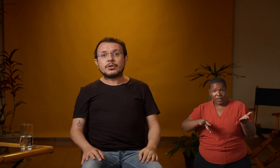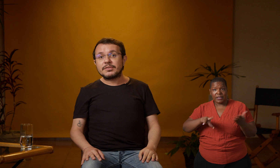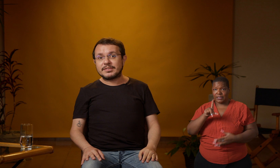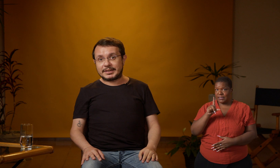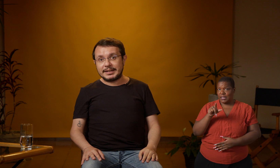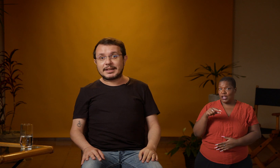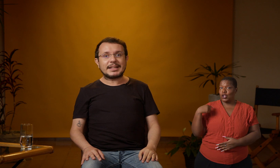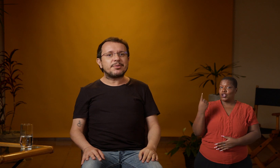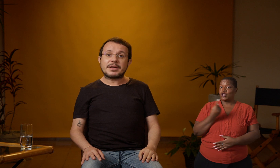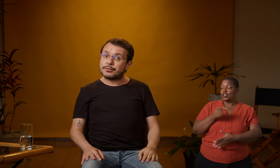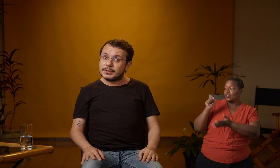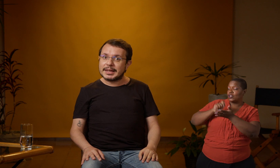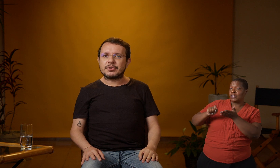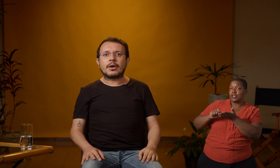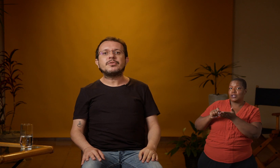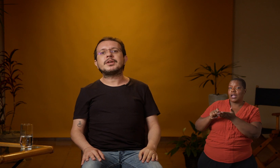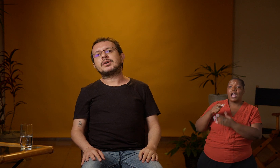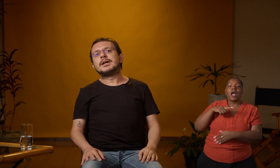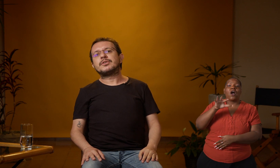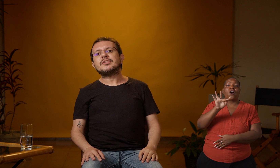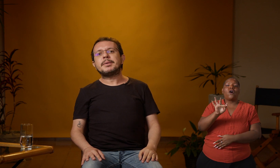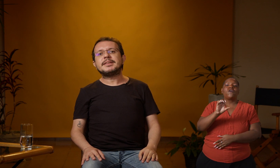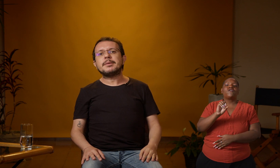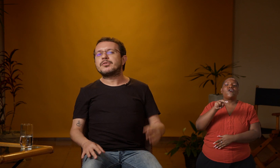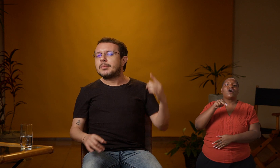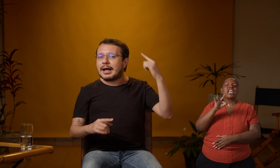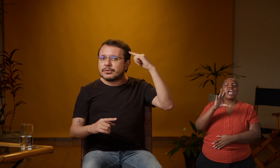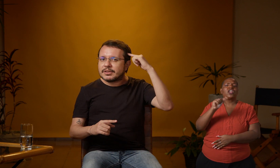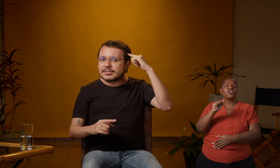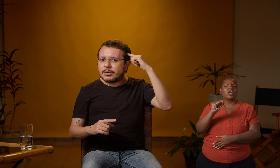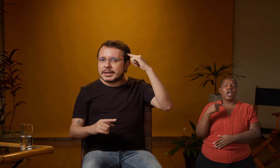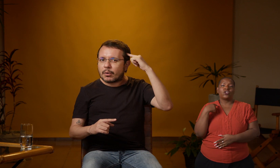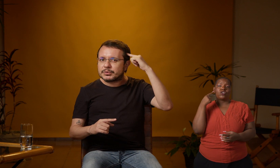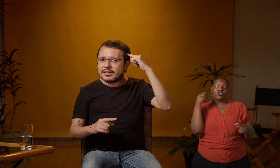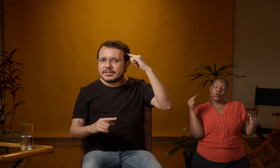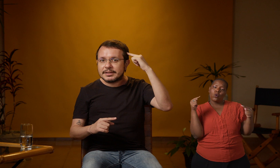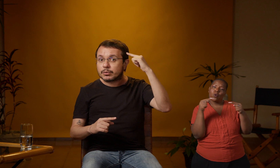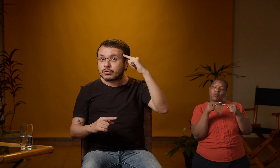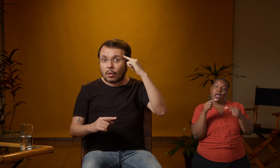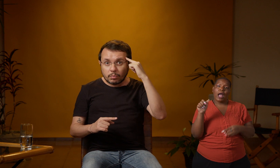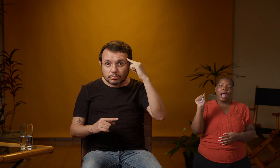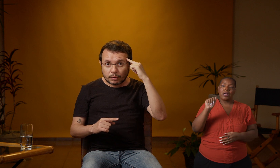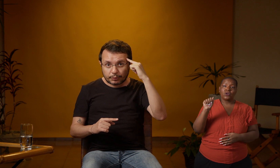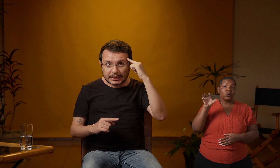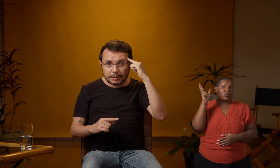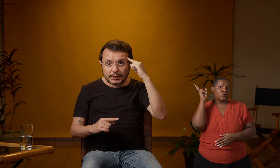Nossa escrita, ela é de base fonética, ou seja, nós aprendemos uma associação que acontece entre o som do fonema